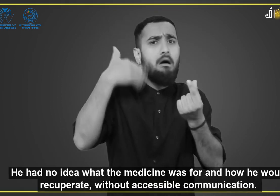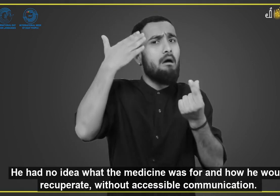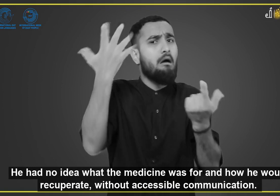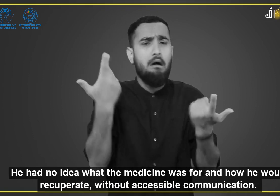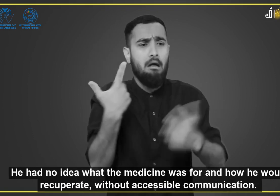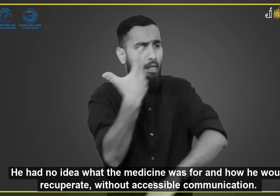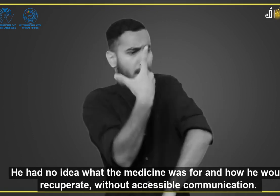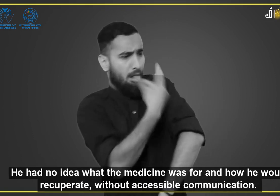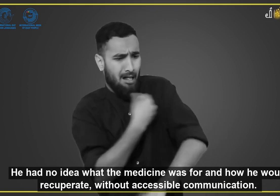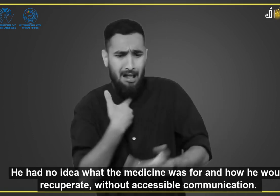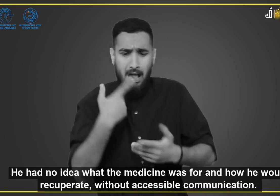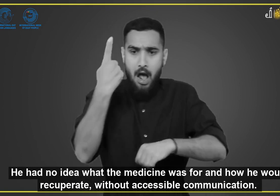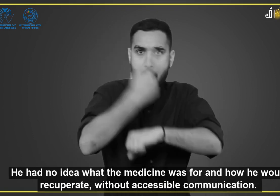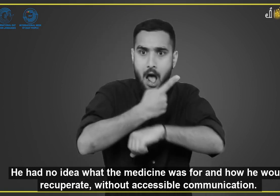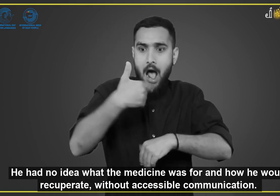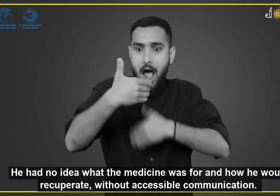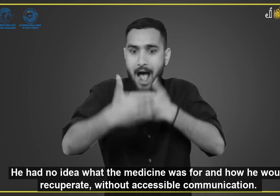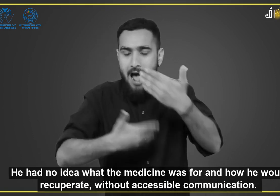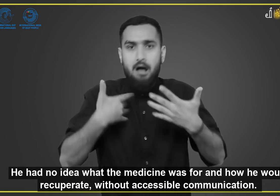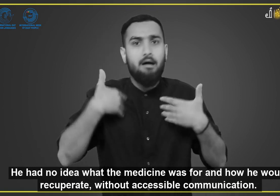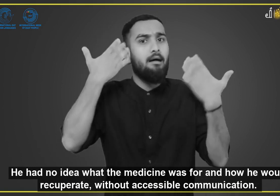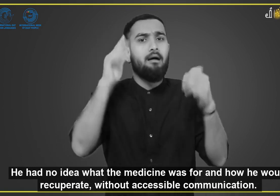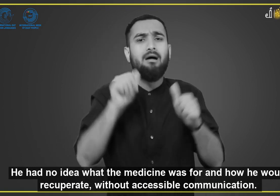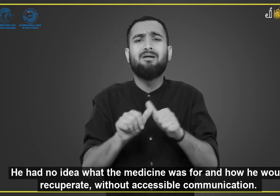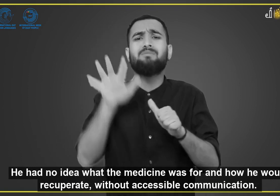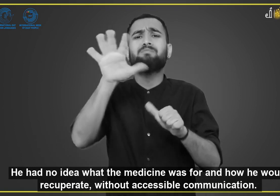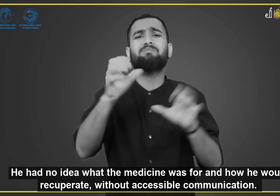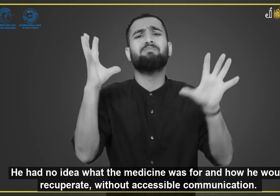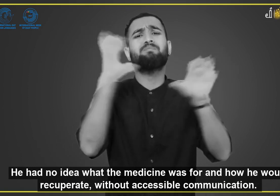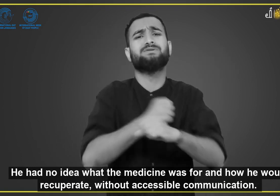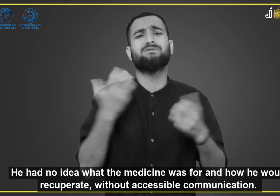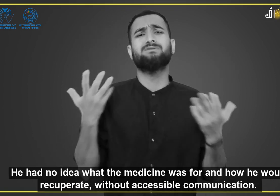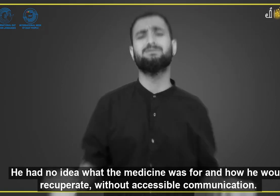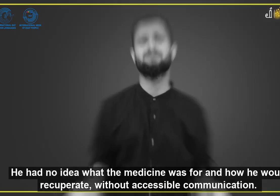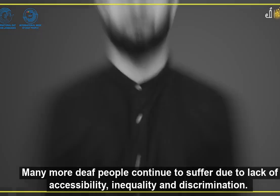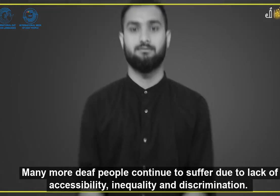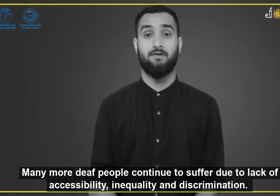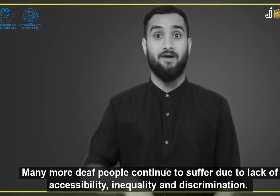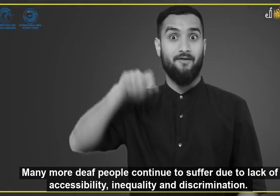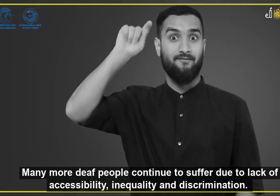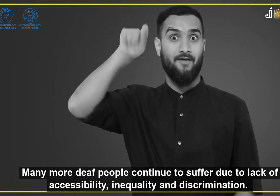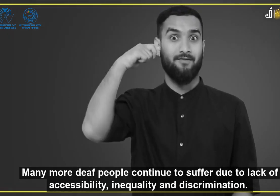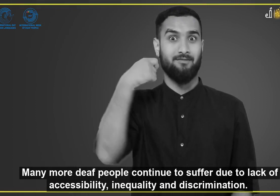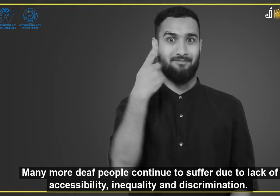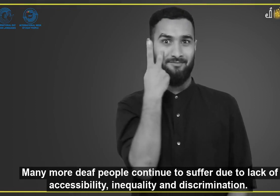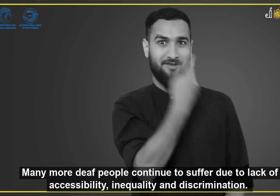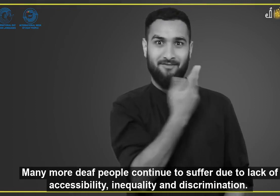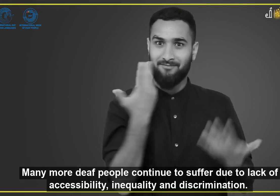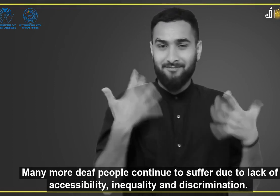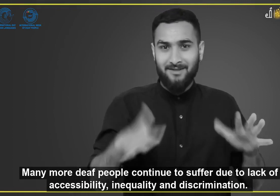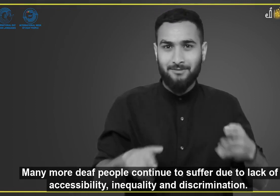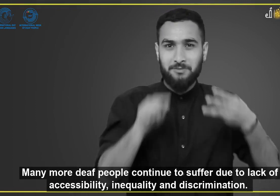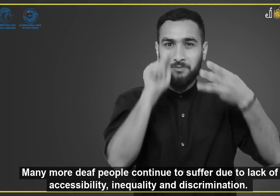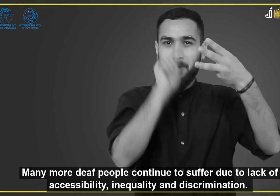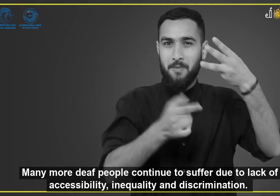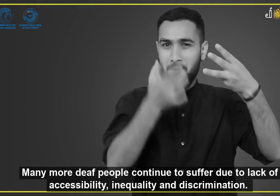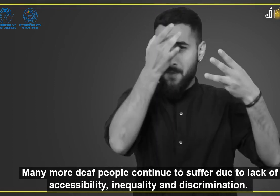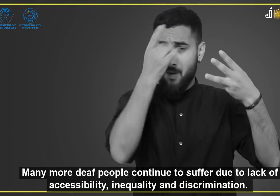कैसी दवायां दे रहा है, उन्हें नहीं समझाता था कि उन्हें स्वास्थ होने में कितना समय लगेगा, जैसा कि आपने देखा कि बधिर